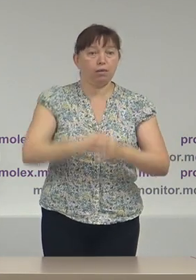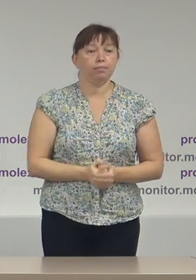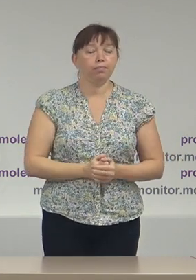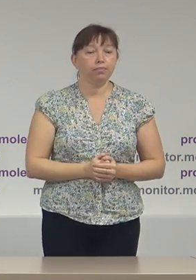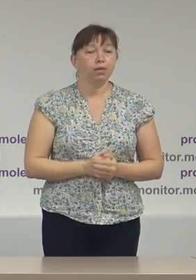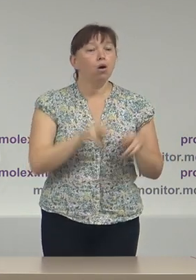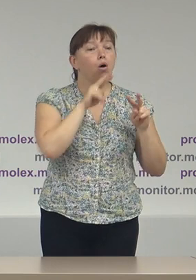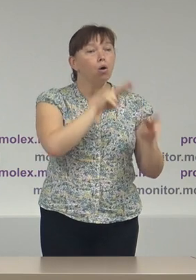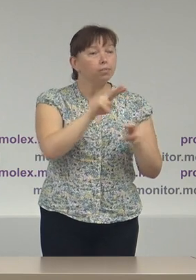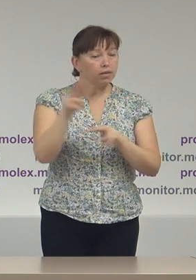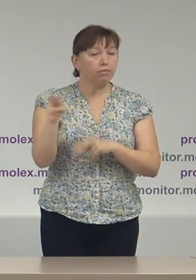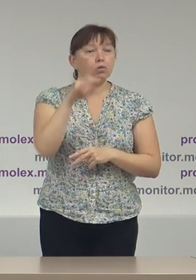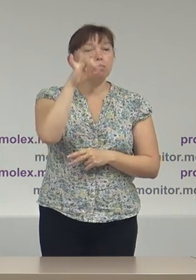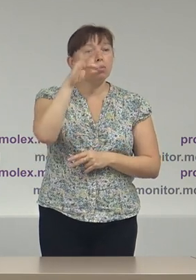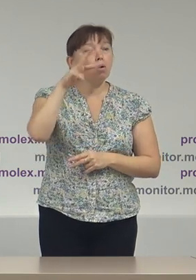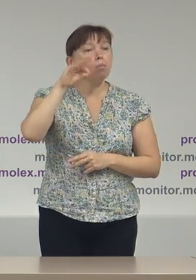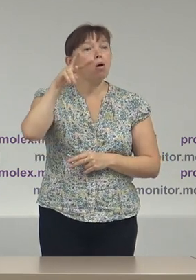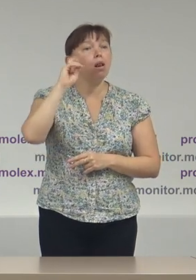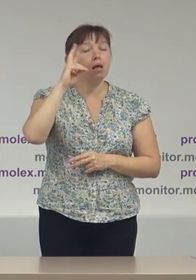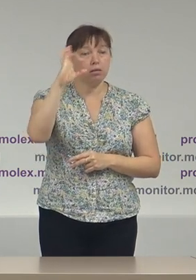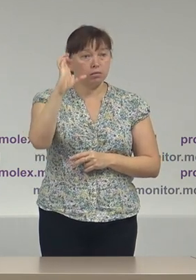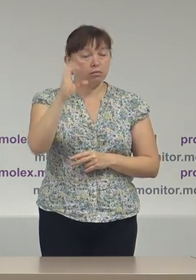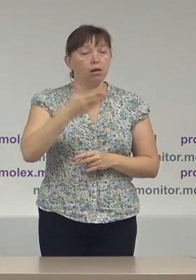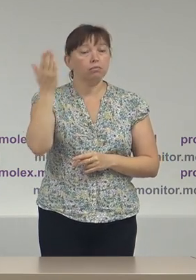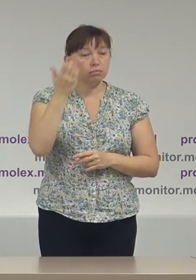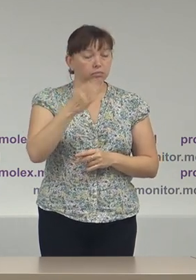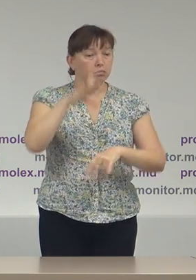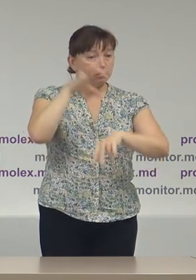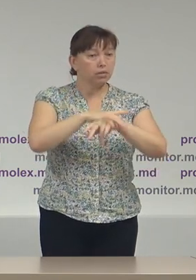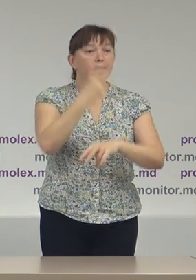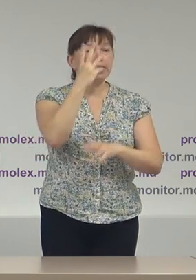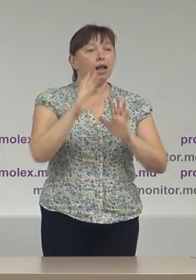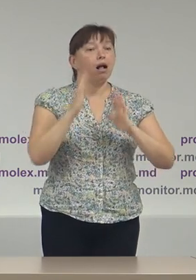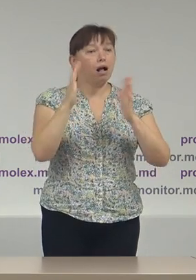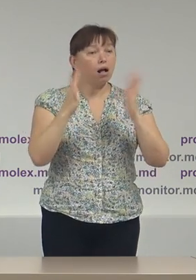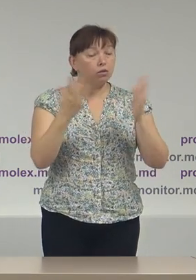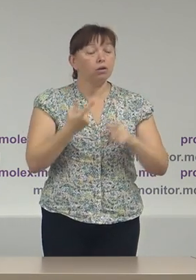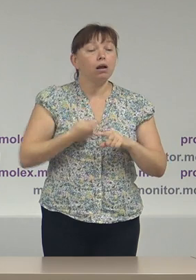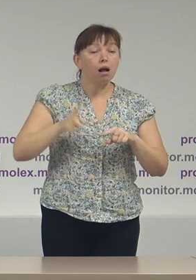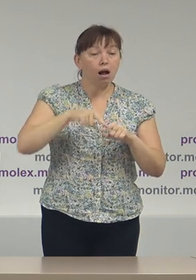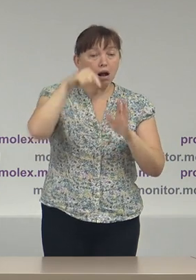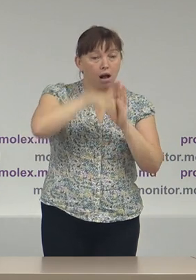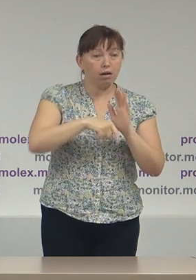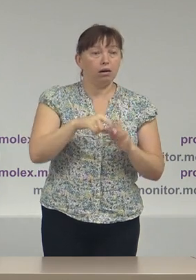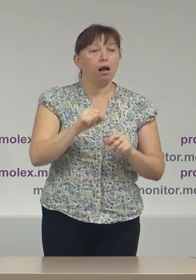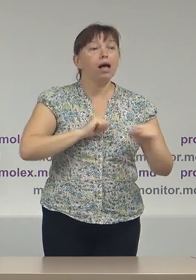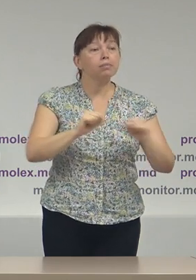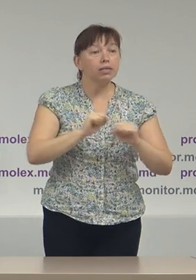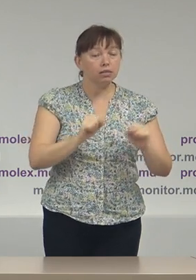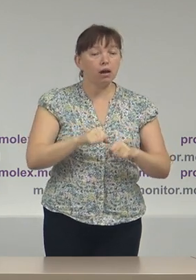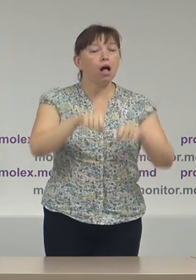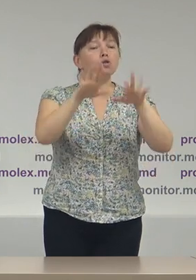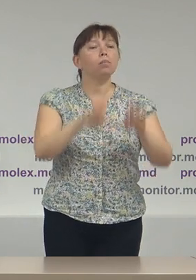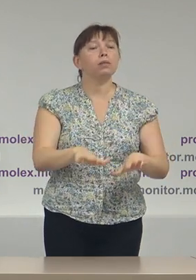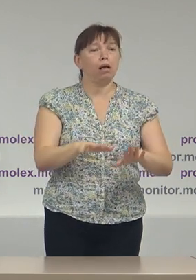observatorii Promolex au raportat cel puțin trei cazuri în care administrațiile publice locale au adoptat